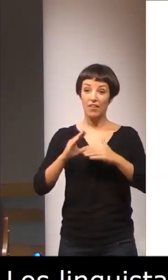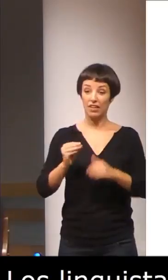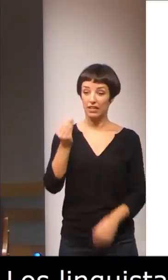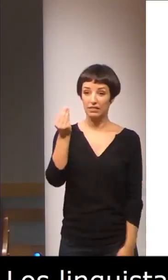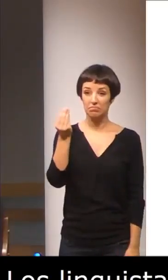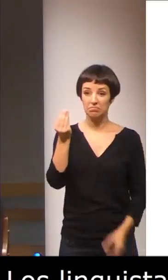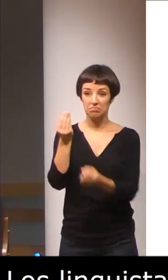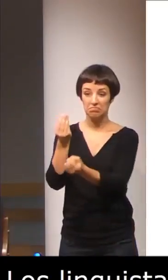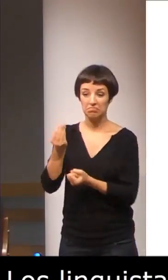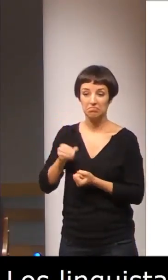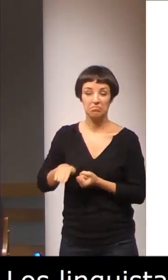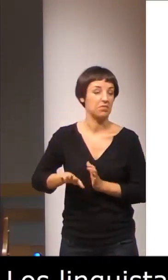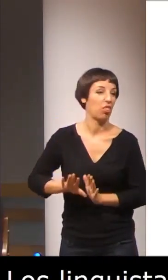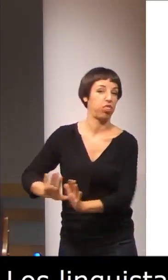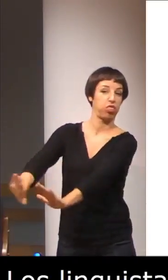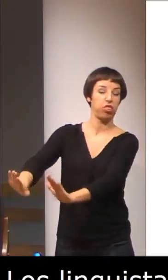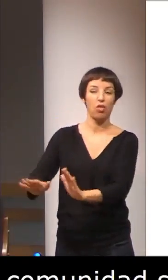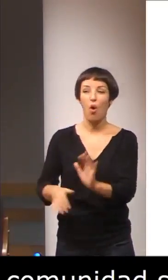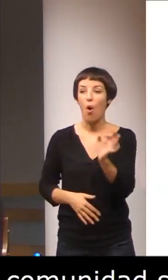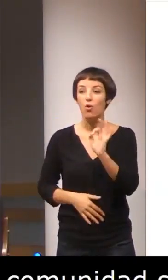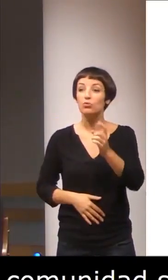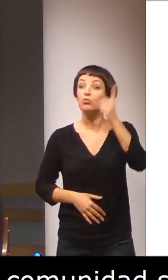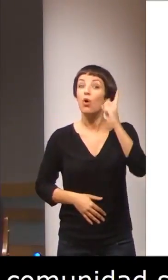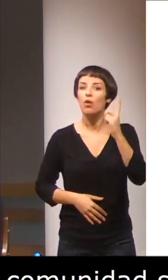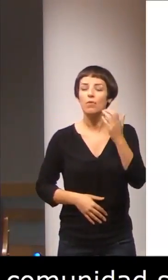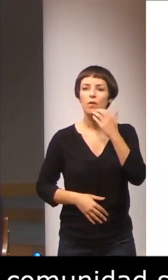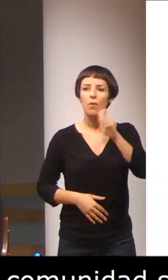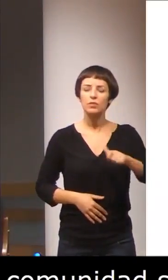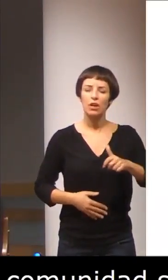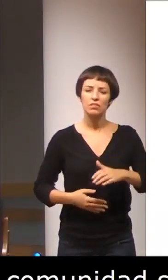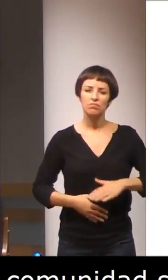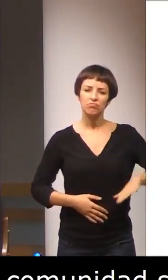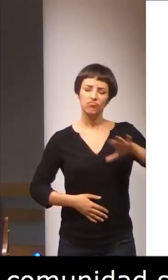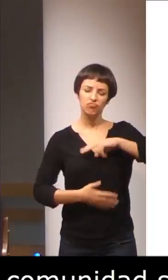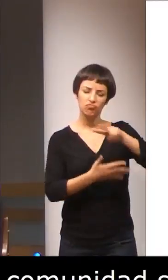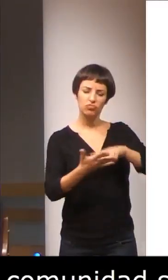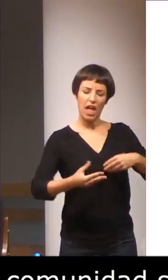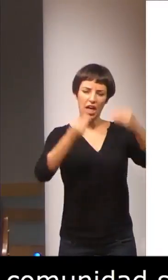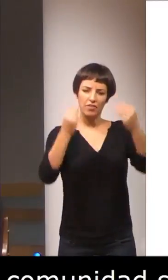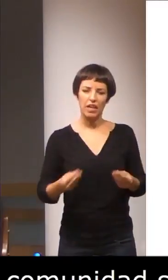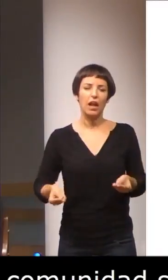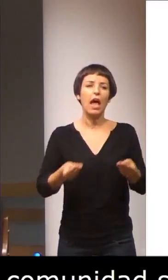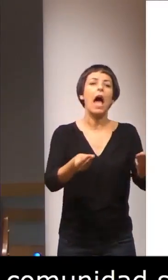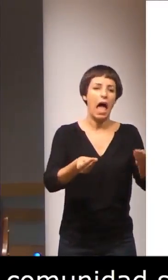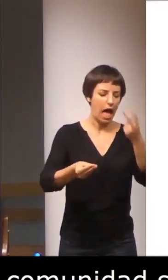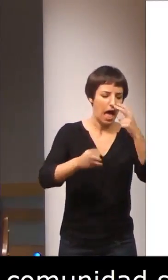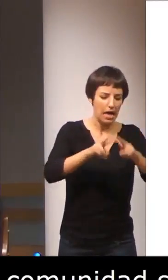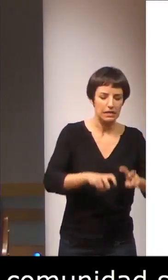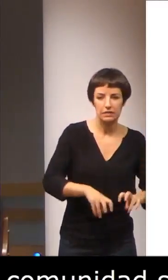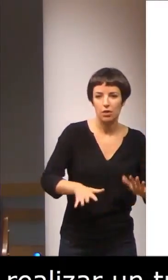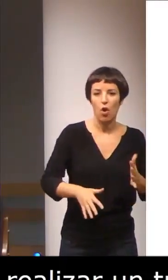queda solo a merced de personas con gran competencia lectora sino en inglés